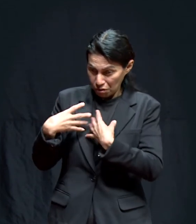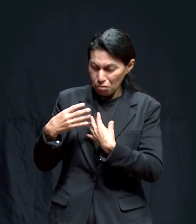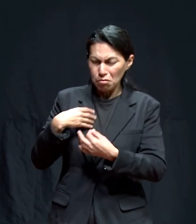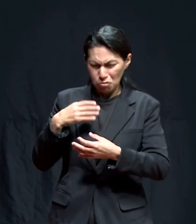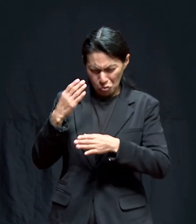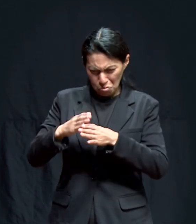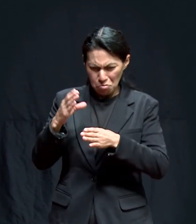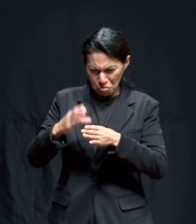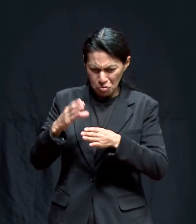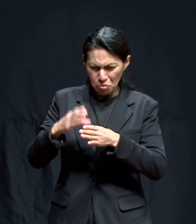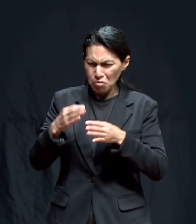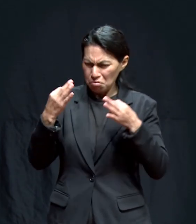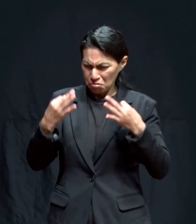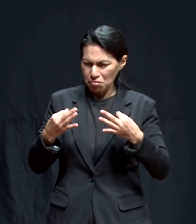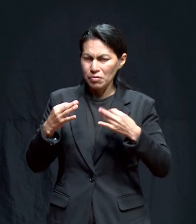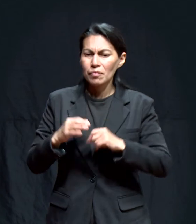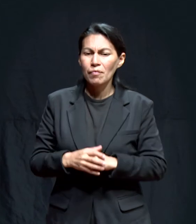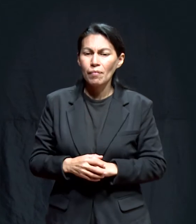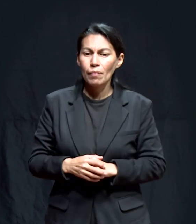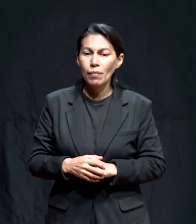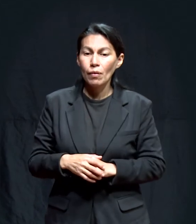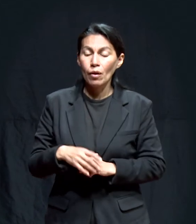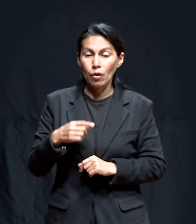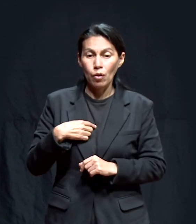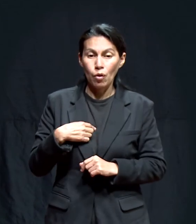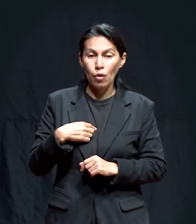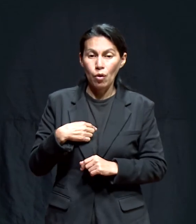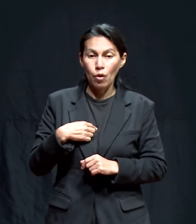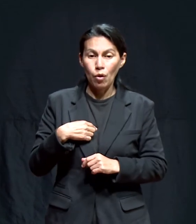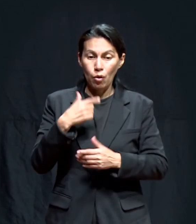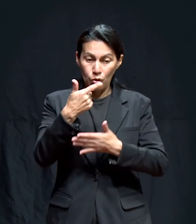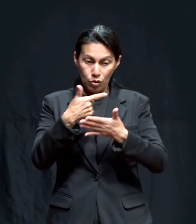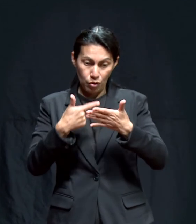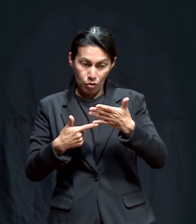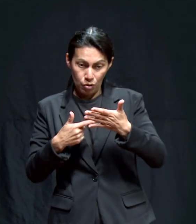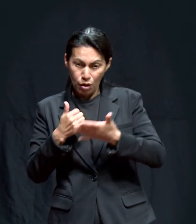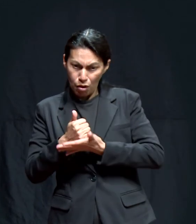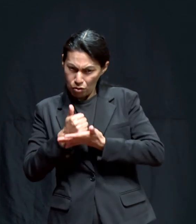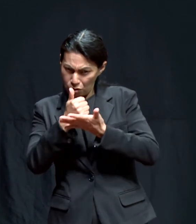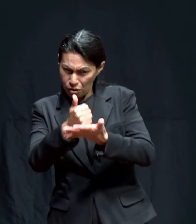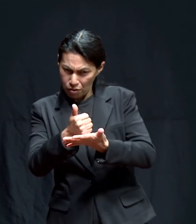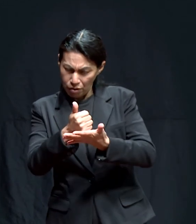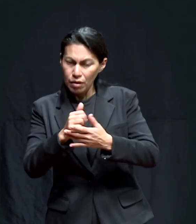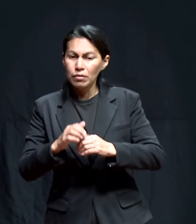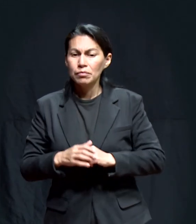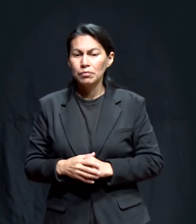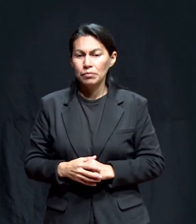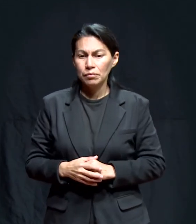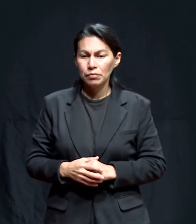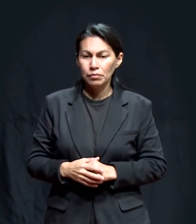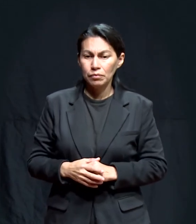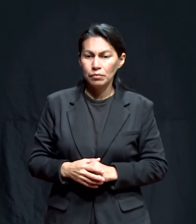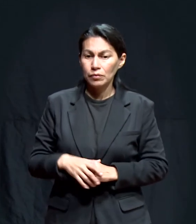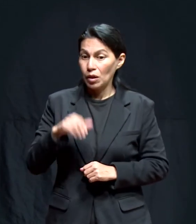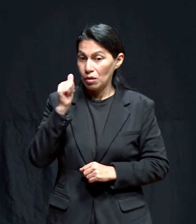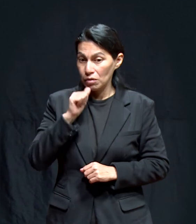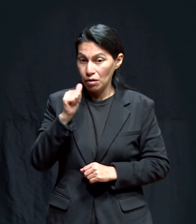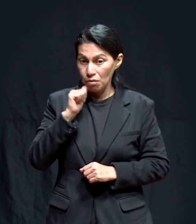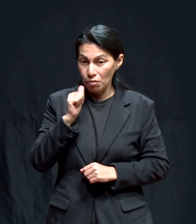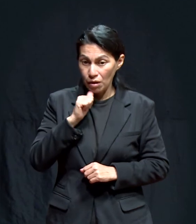lo que se me encomendaba. Y como era yo la auxiliar del contador, el contador principal,